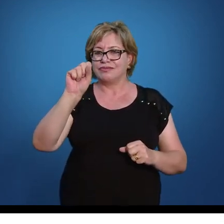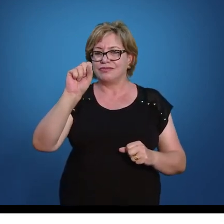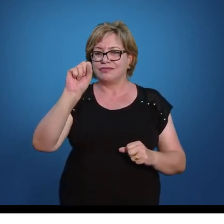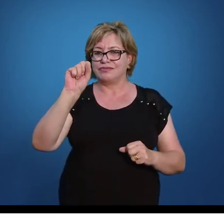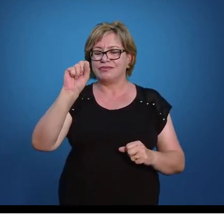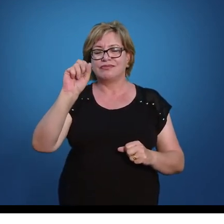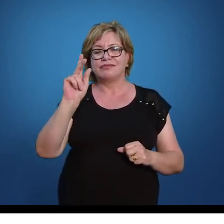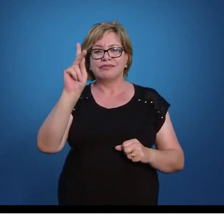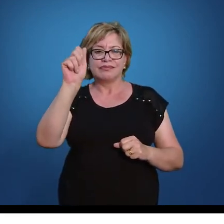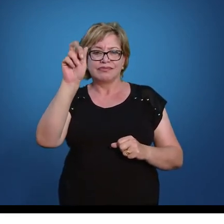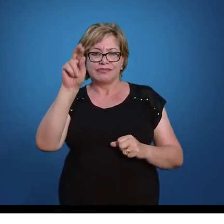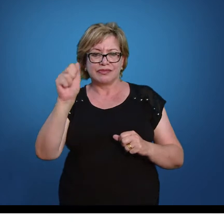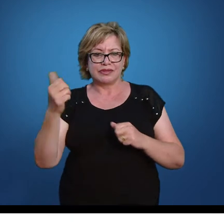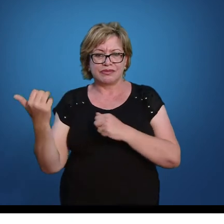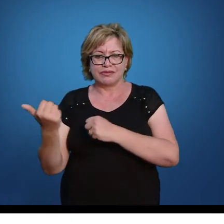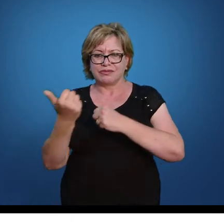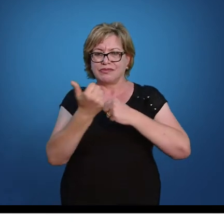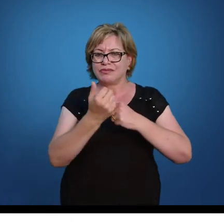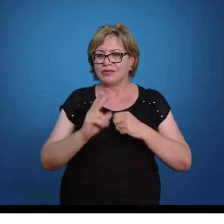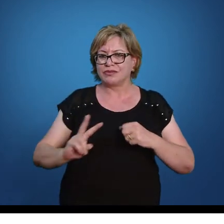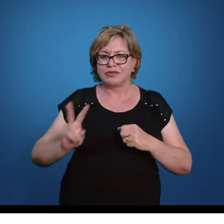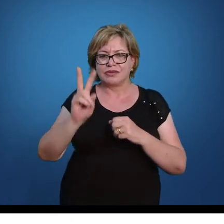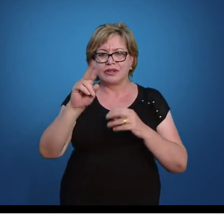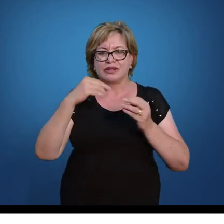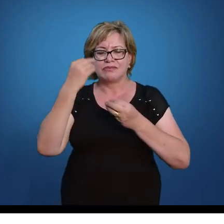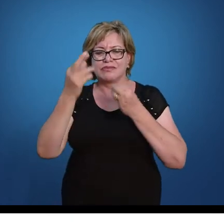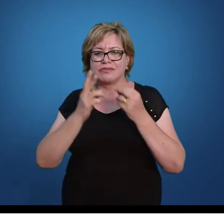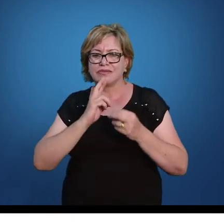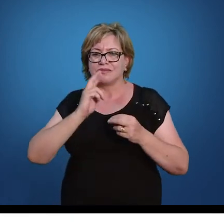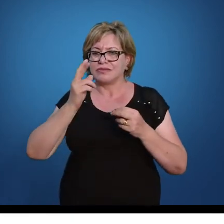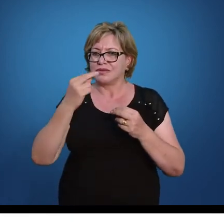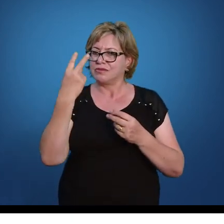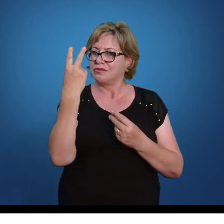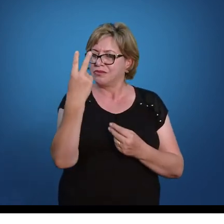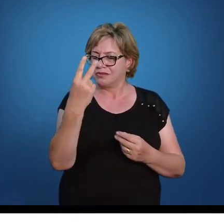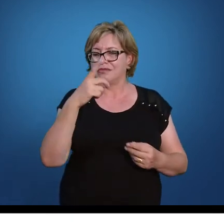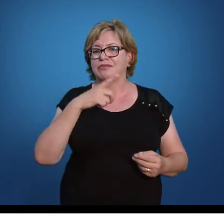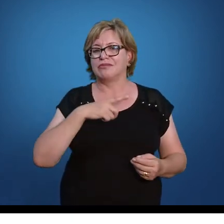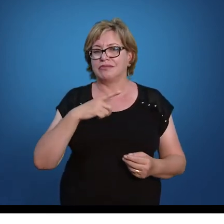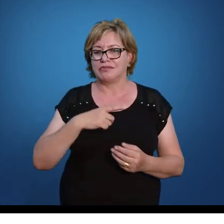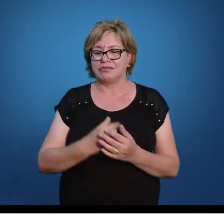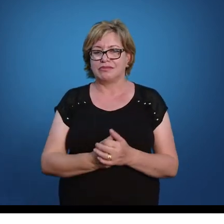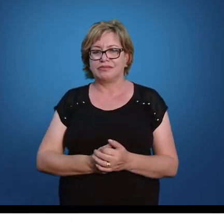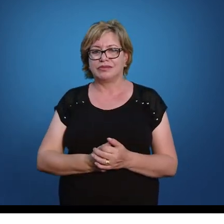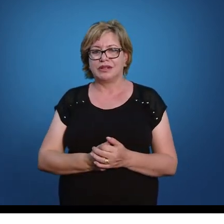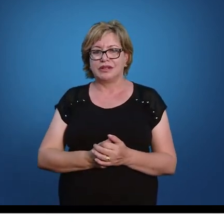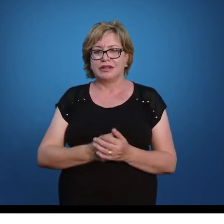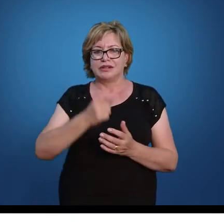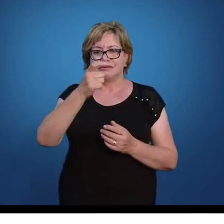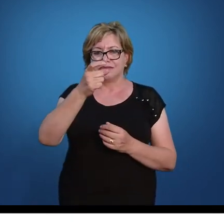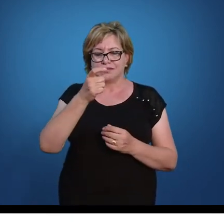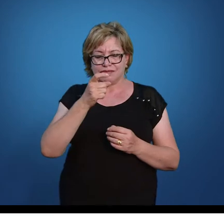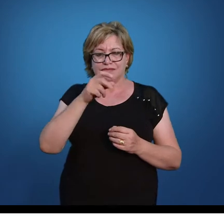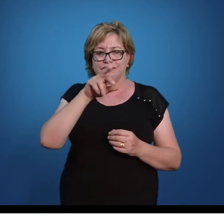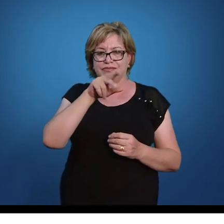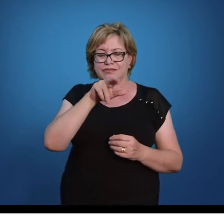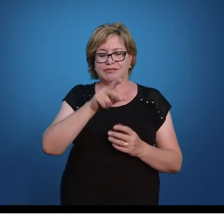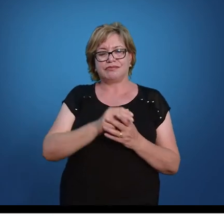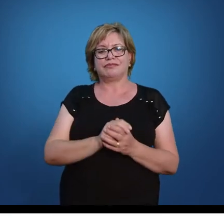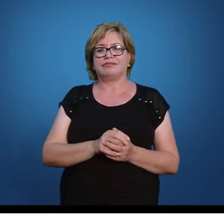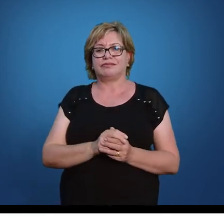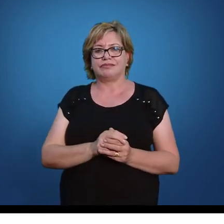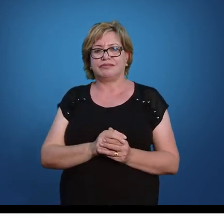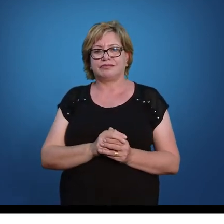substituir os valores e vou obter no final as raízes que eu preciso. Então, meu X ele vai ser igual a quem?